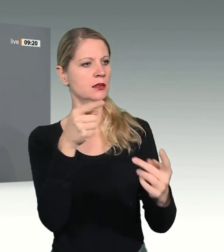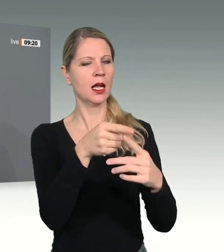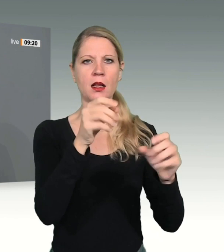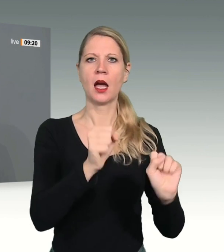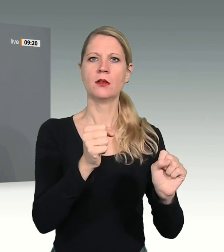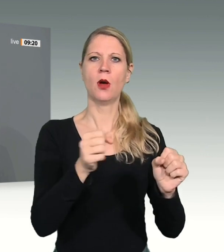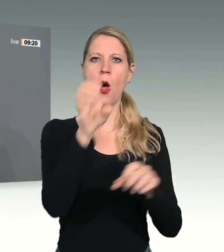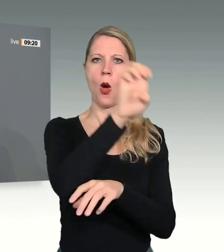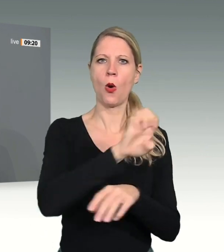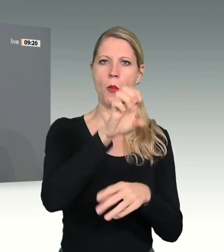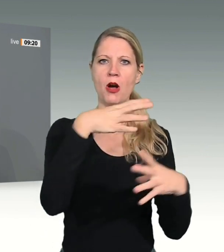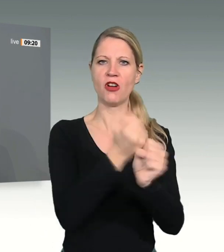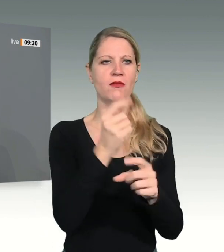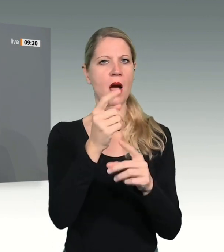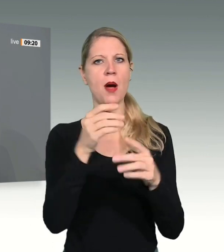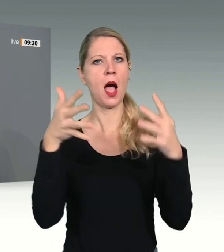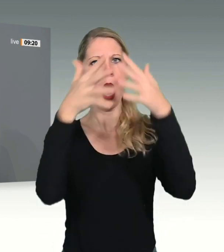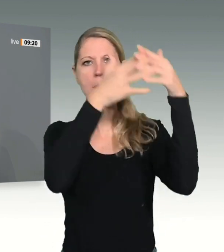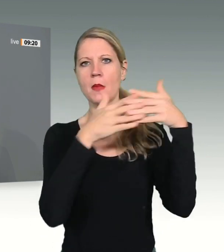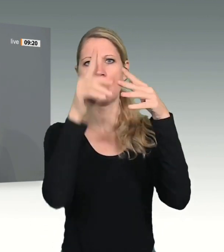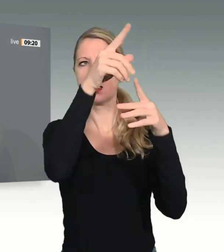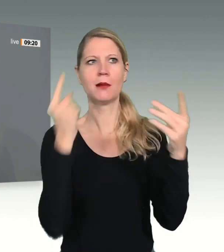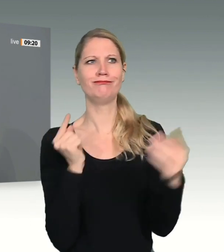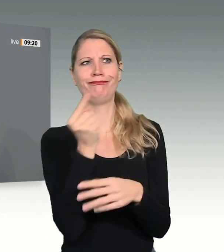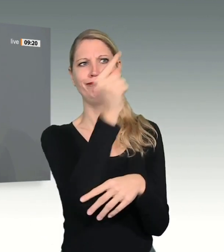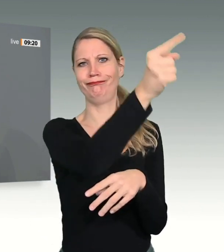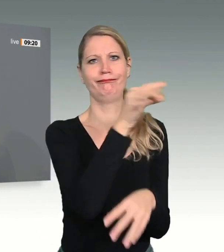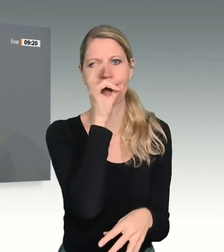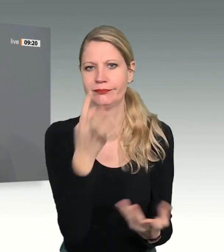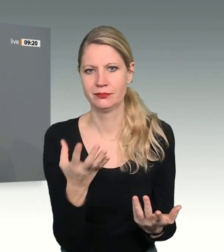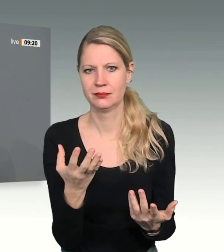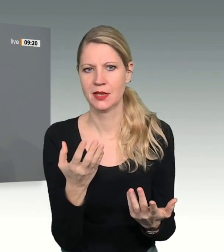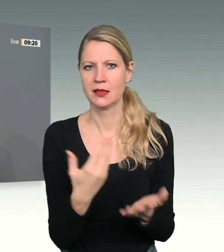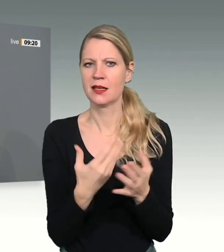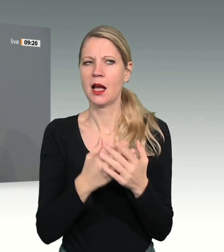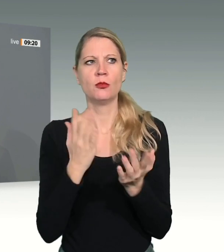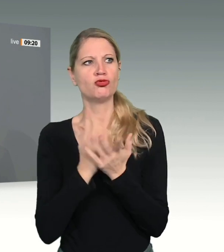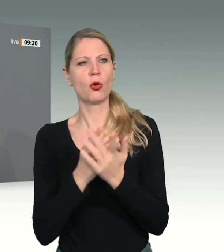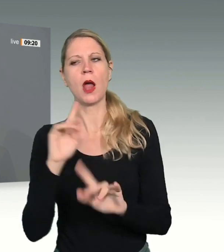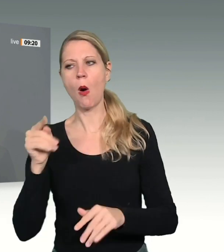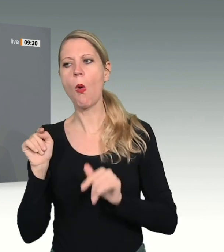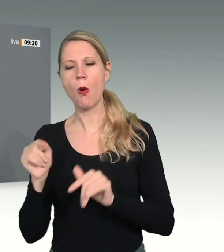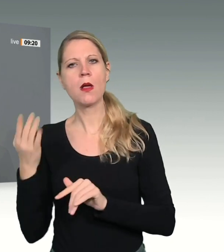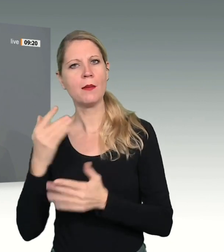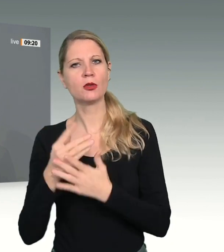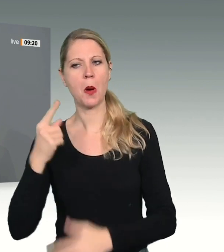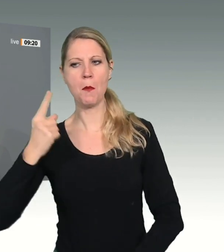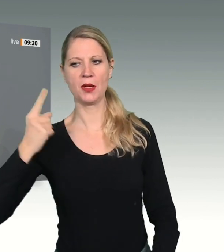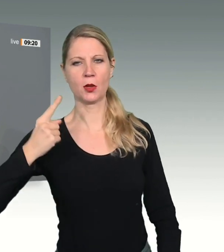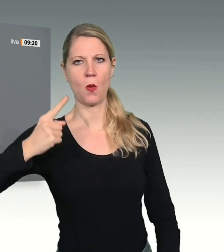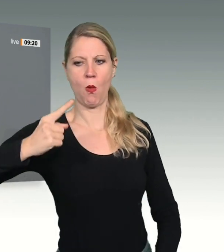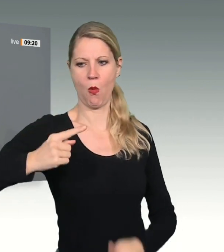ein Bedrohungspotenzial geschaffen hatte, von dem Helmut Schmidt und dann auch die NATO überzeugt waren,